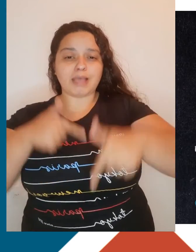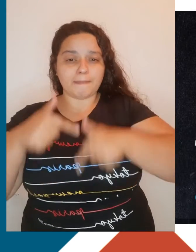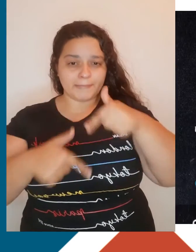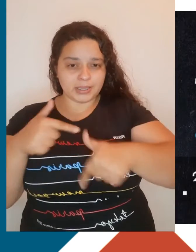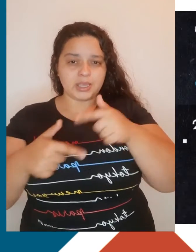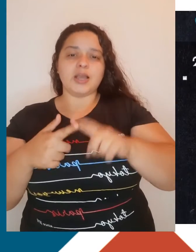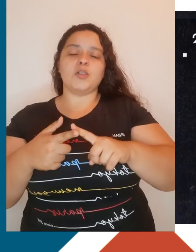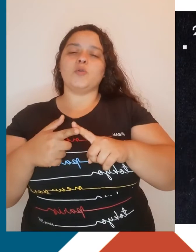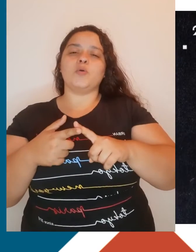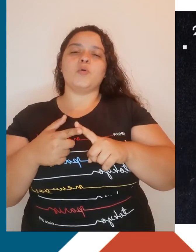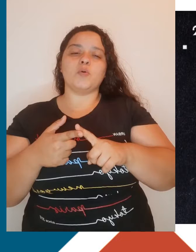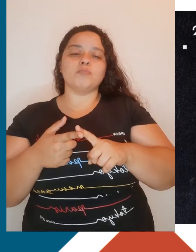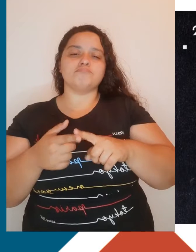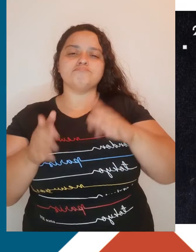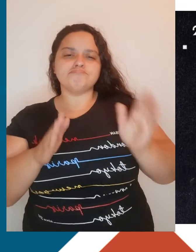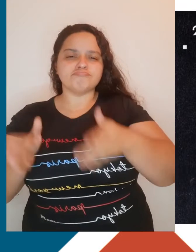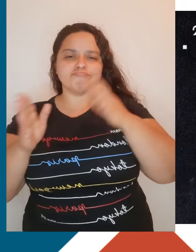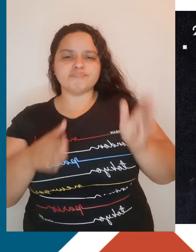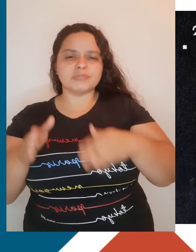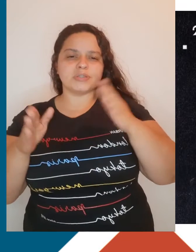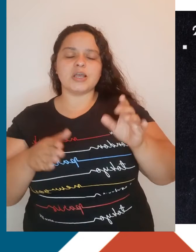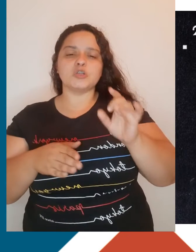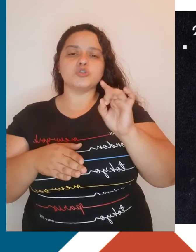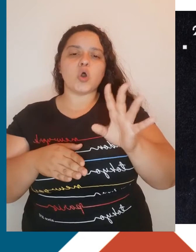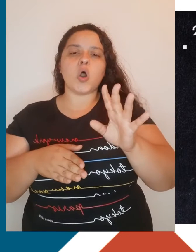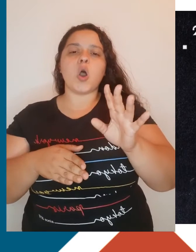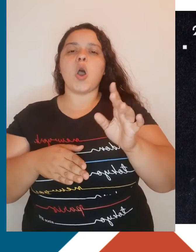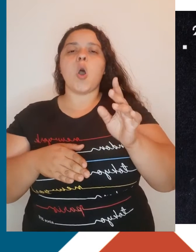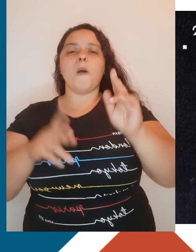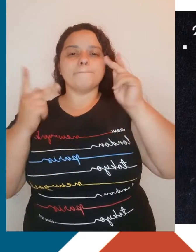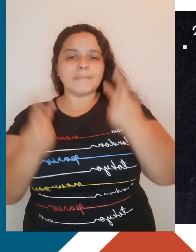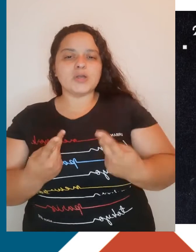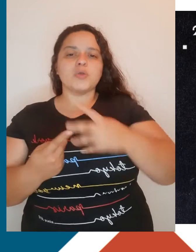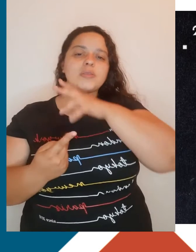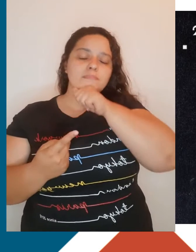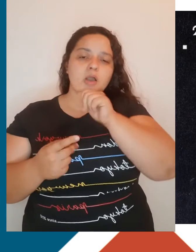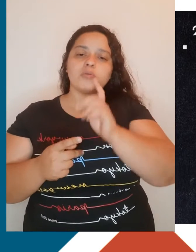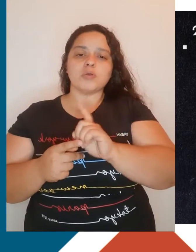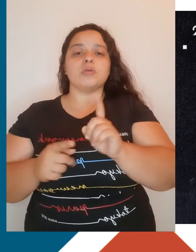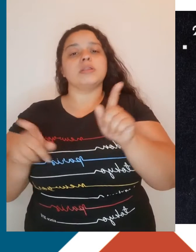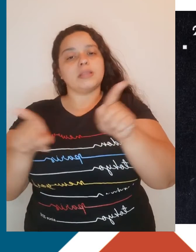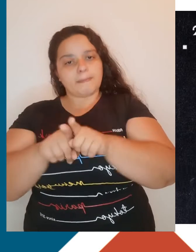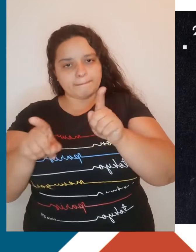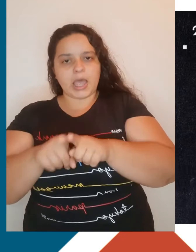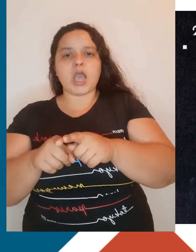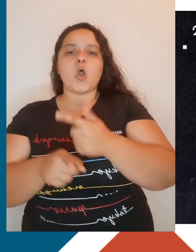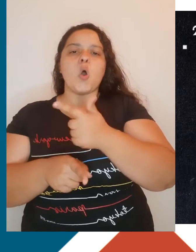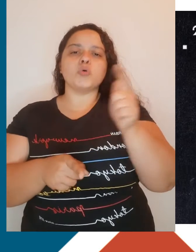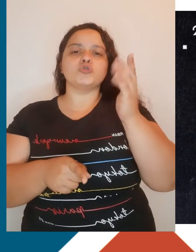mercadorias deixou de ser feito somente por humanos e animais e passou a ser movido por novos tipos de energia e